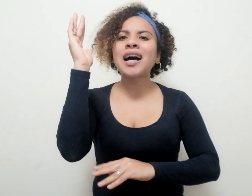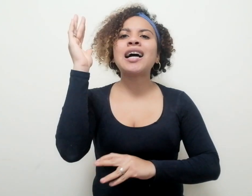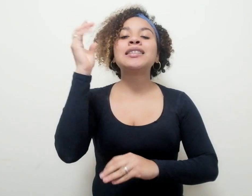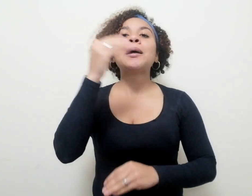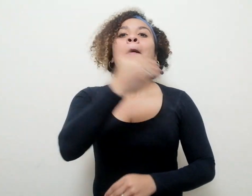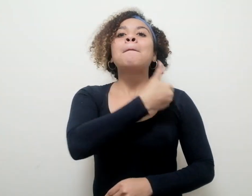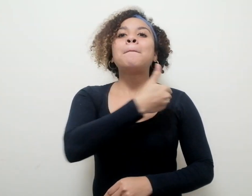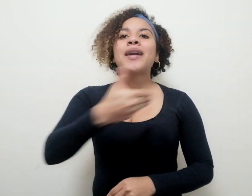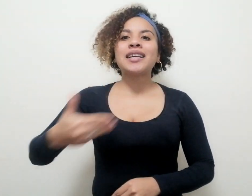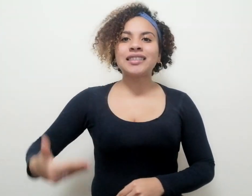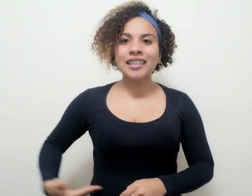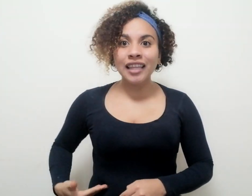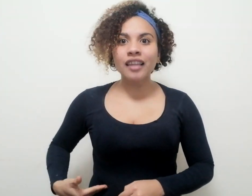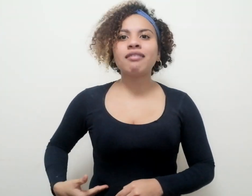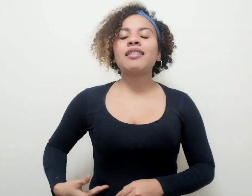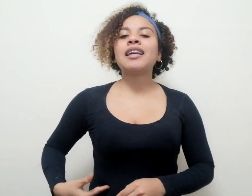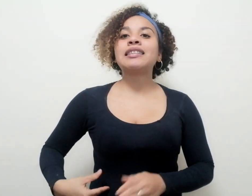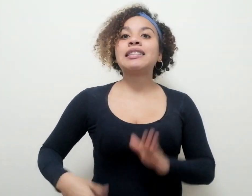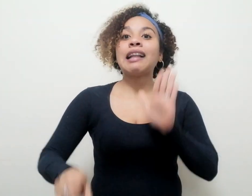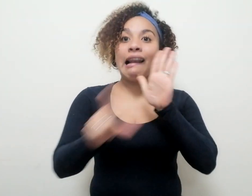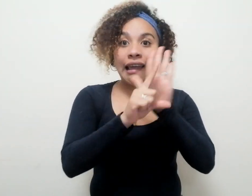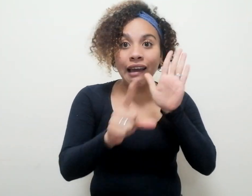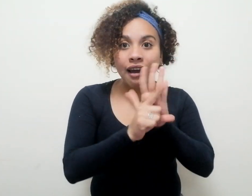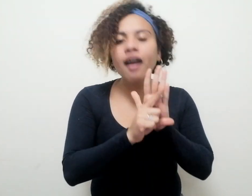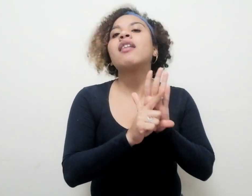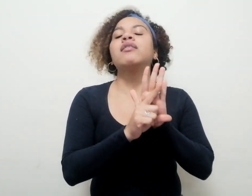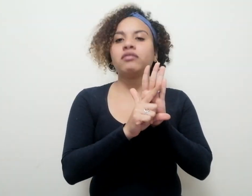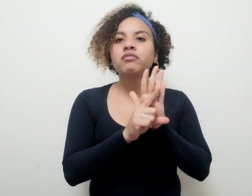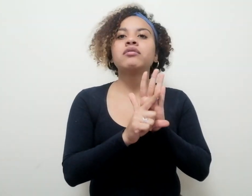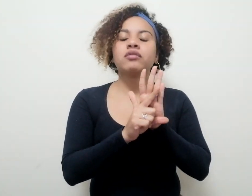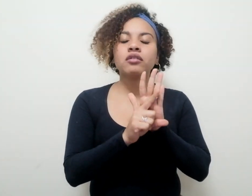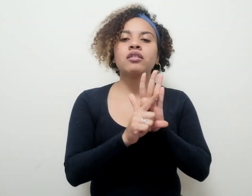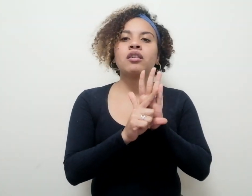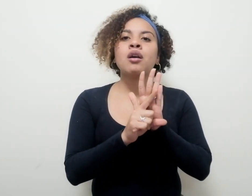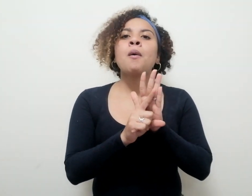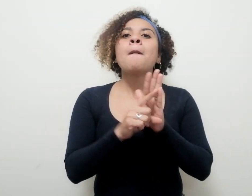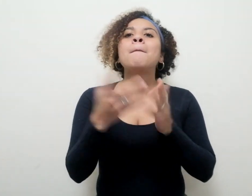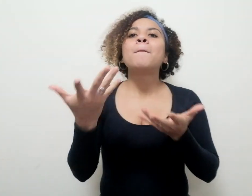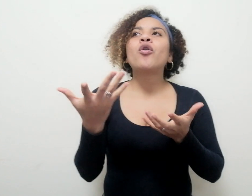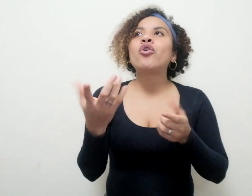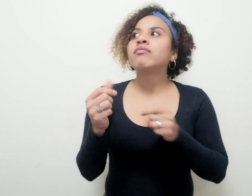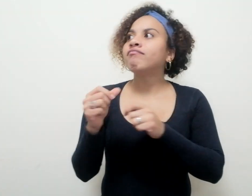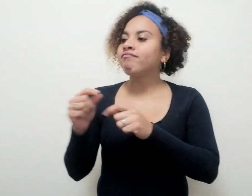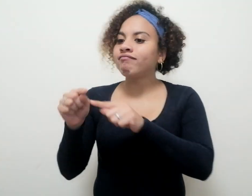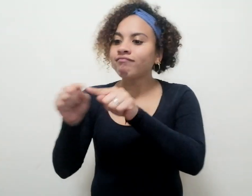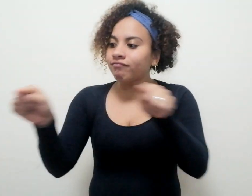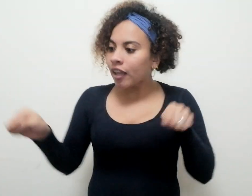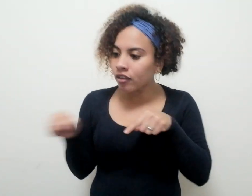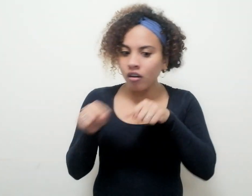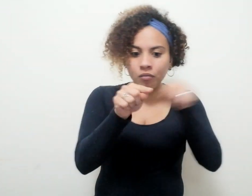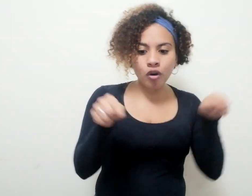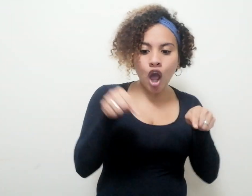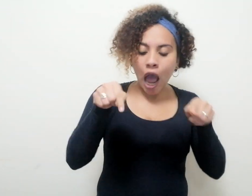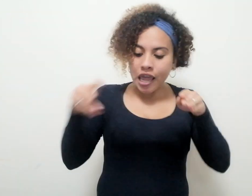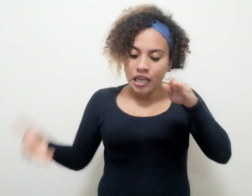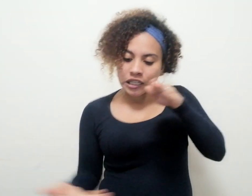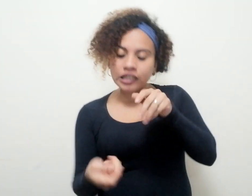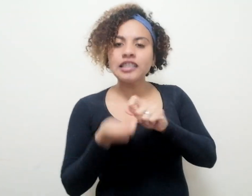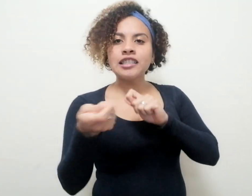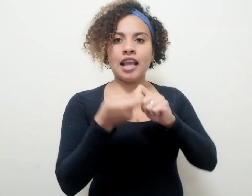constitucionales por metro cuadrado bajo ella. Lo que no es de